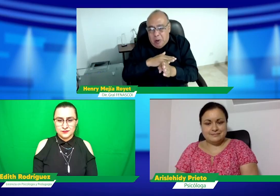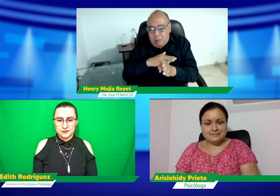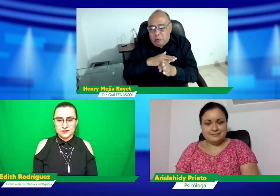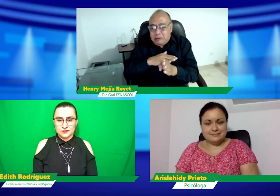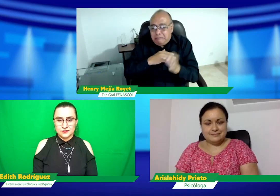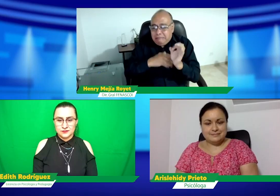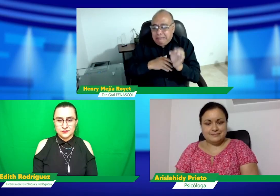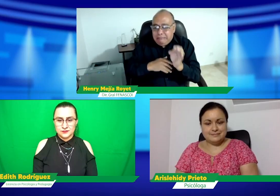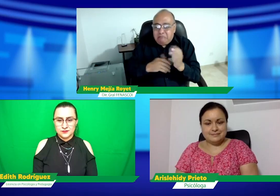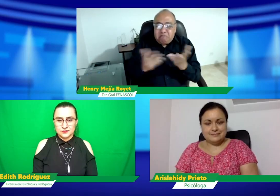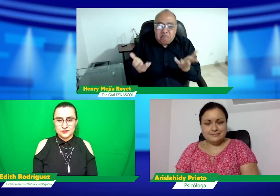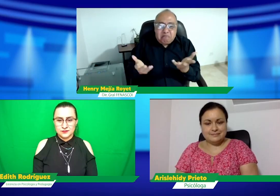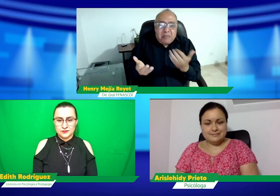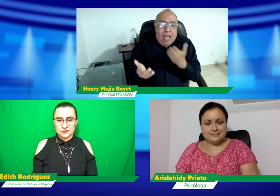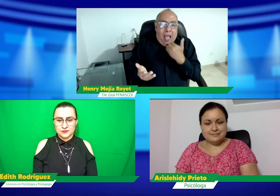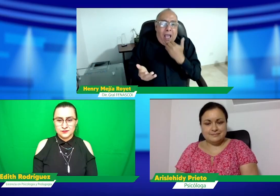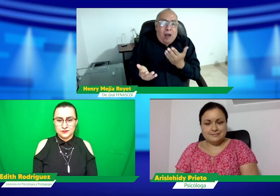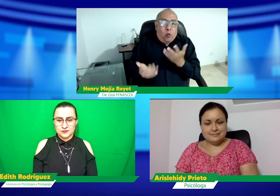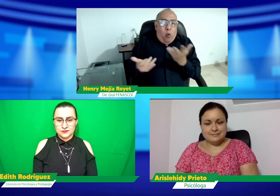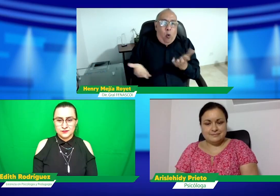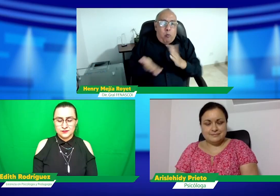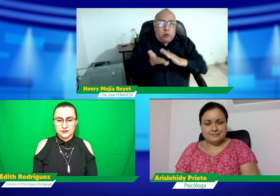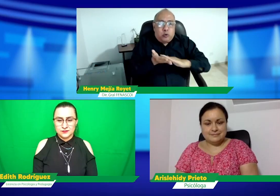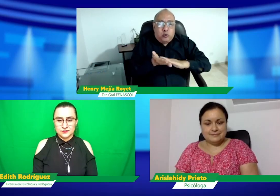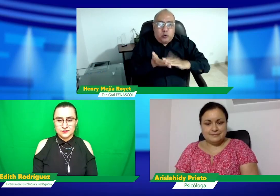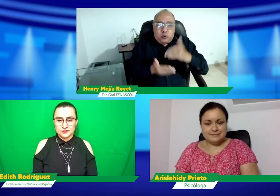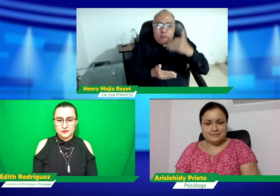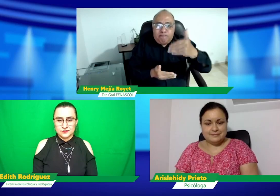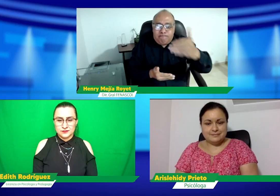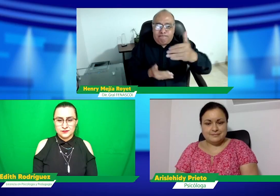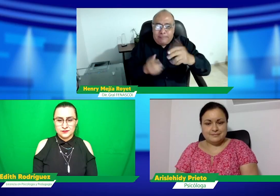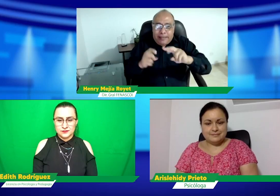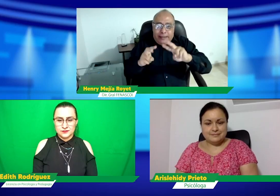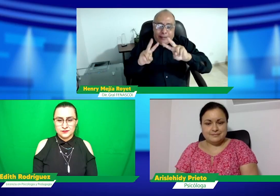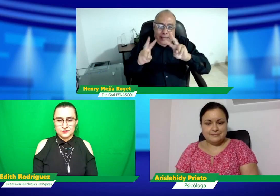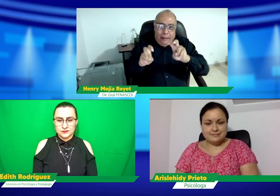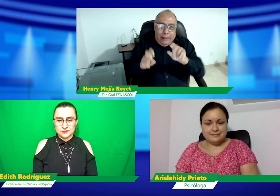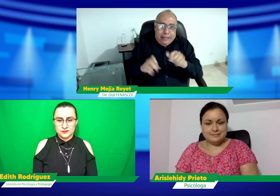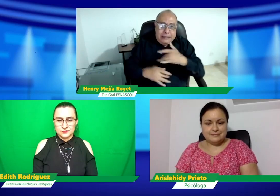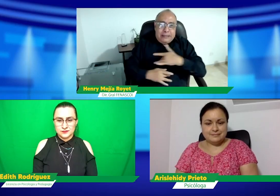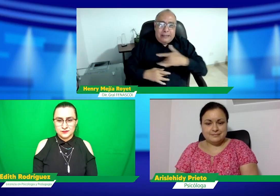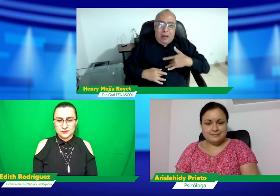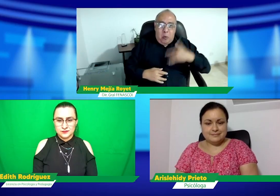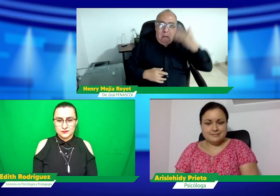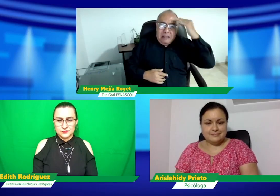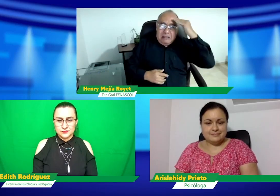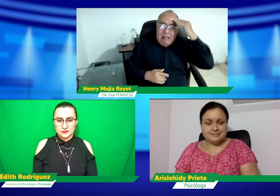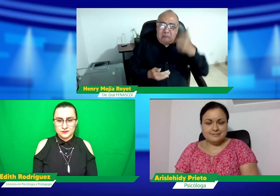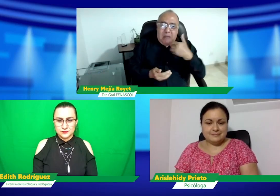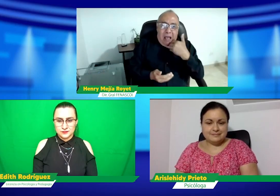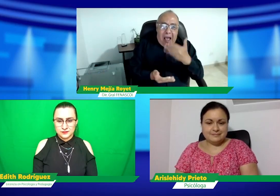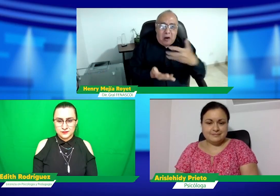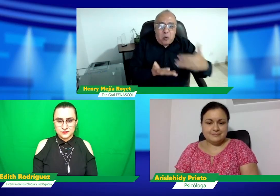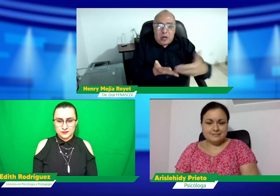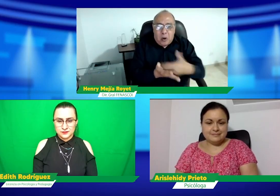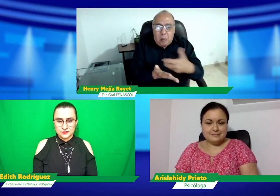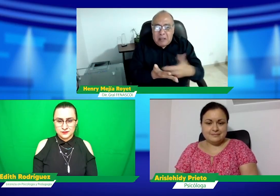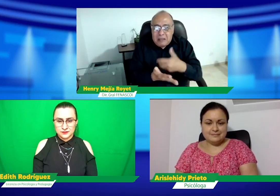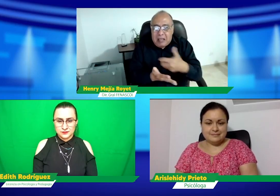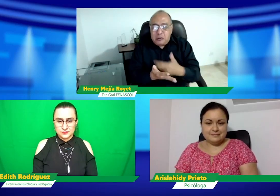Entonces, quisiera que habláramos más acerca de este tema. ¿Cómo piensan ustedes que pudiéramos ir solucionando